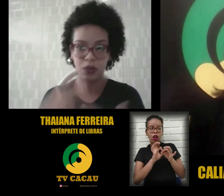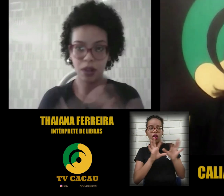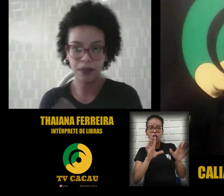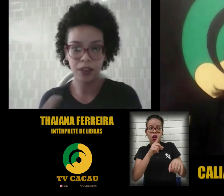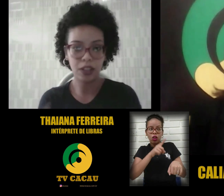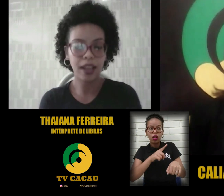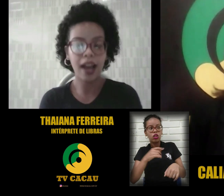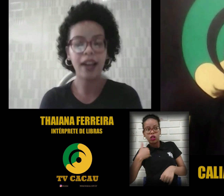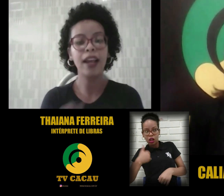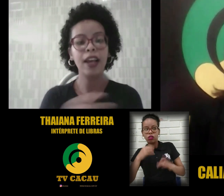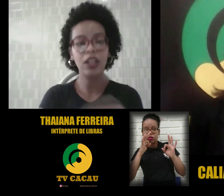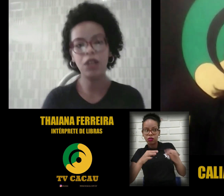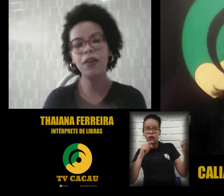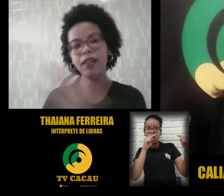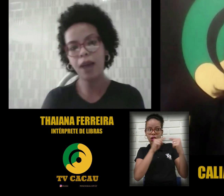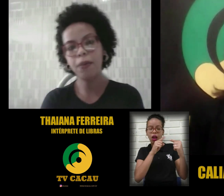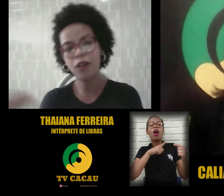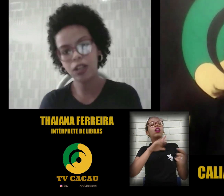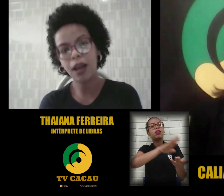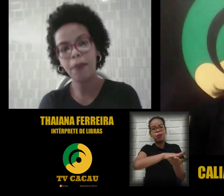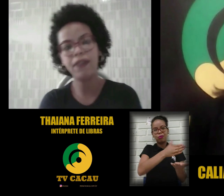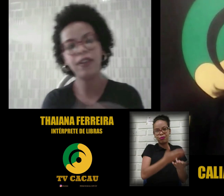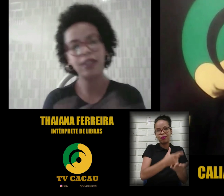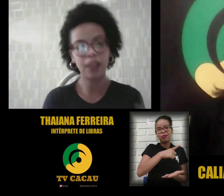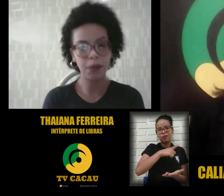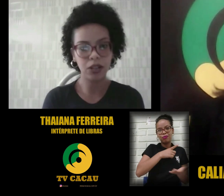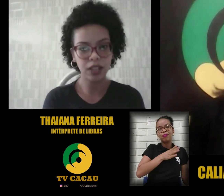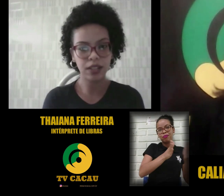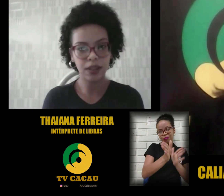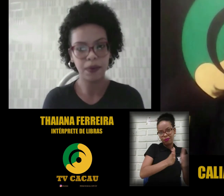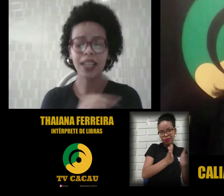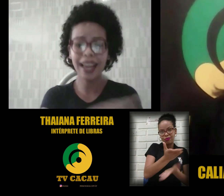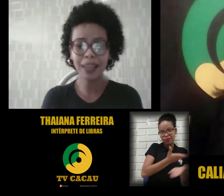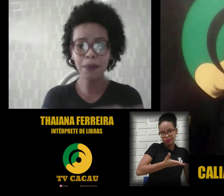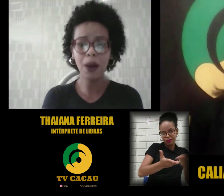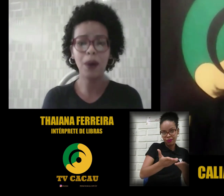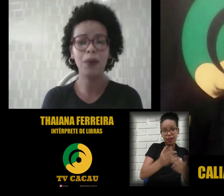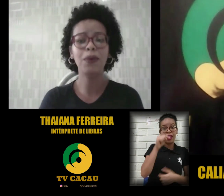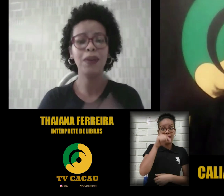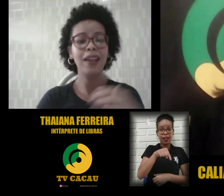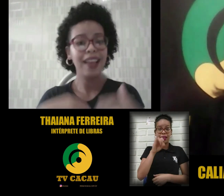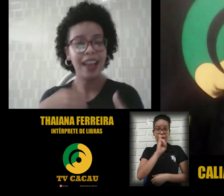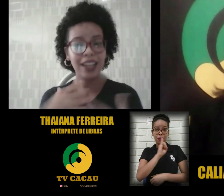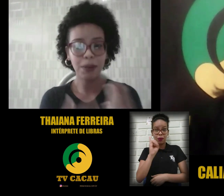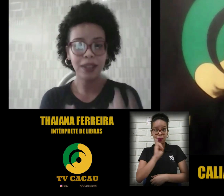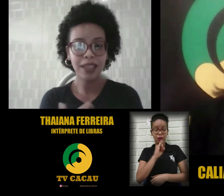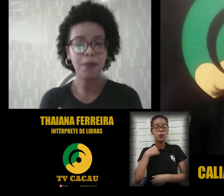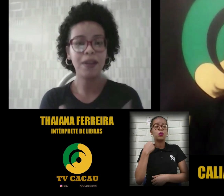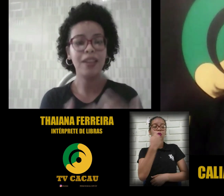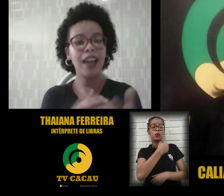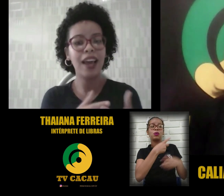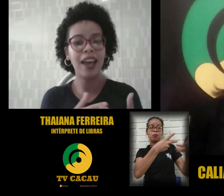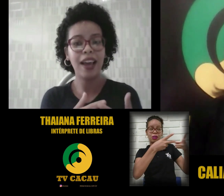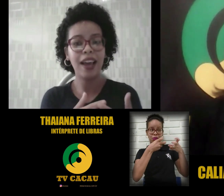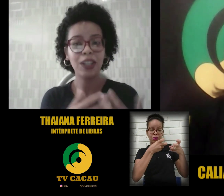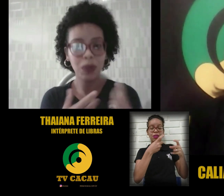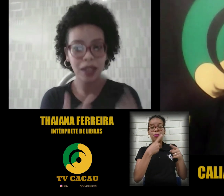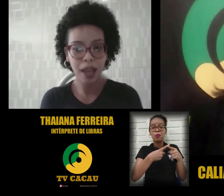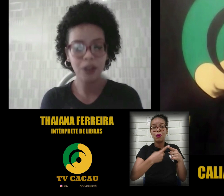sua faixa etária, tinha um intérprete lá para fazer essa mediação. Aqui em Piauú, a gente percebe que a questão do intérprete